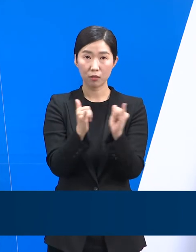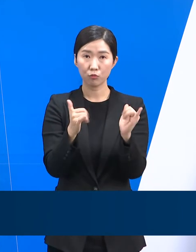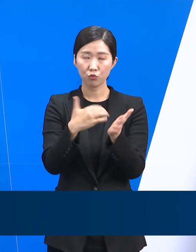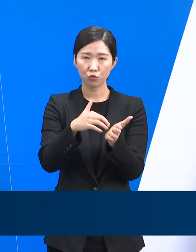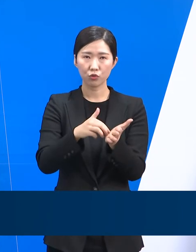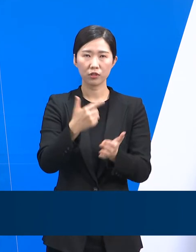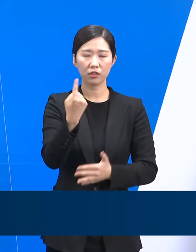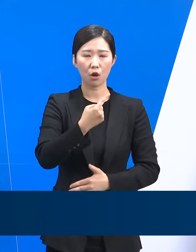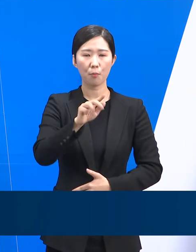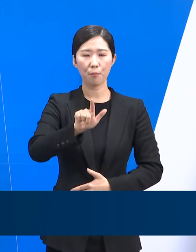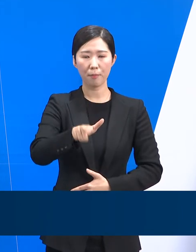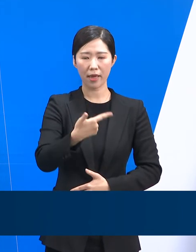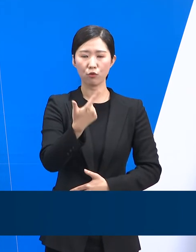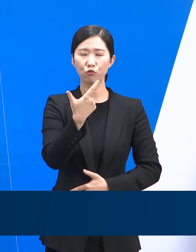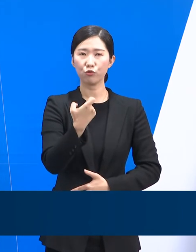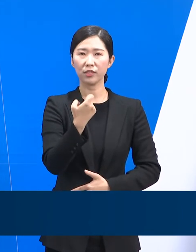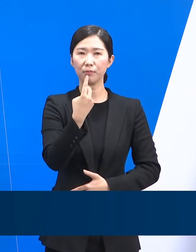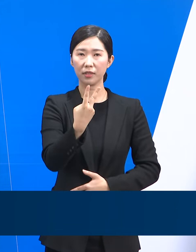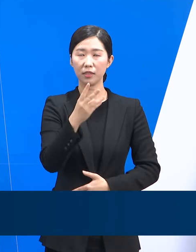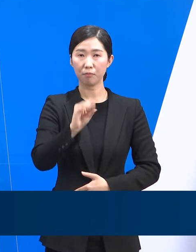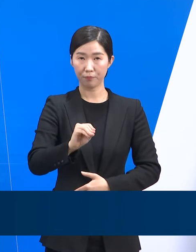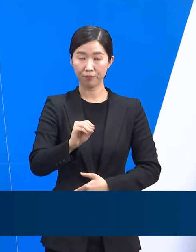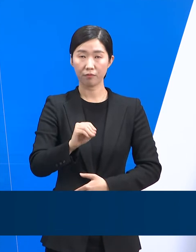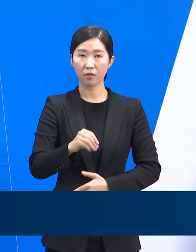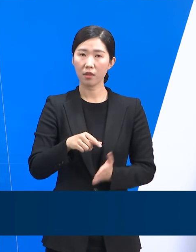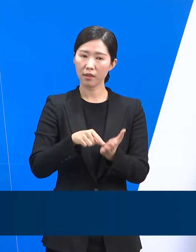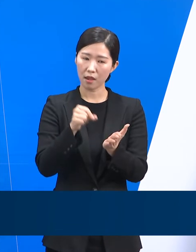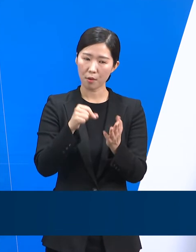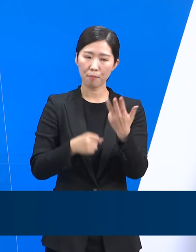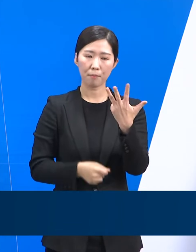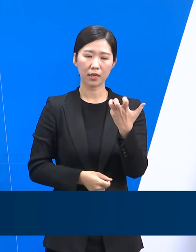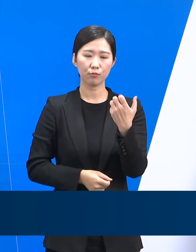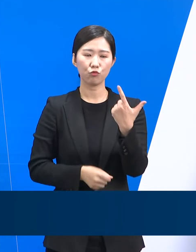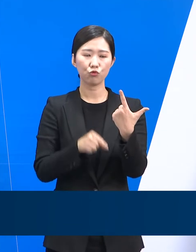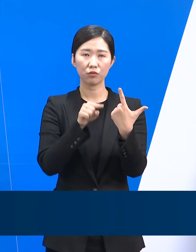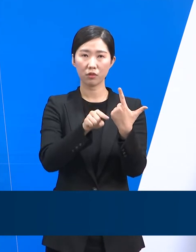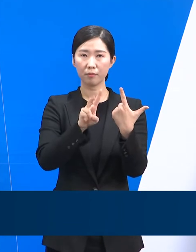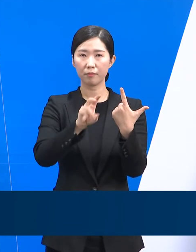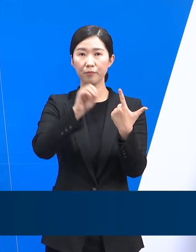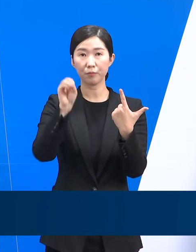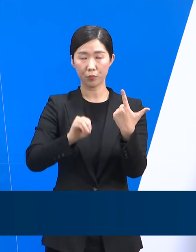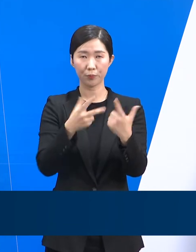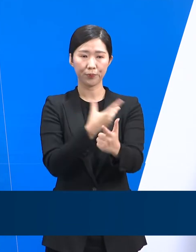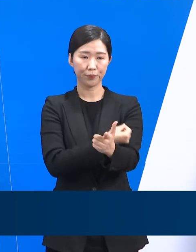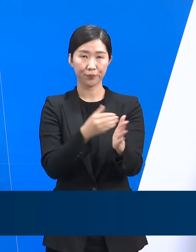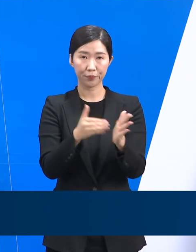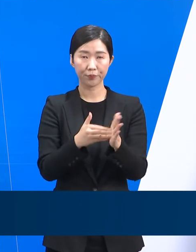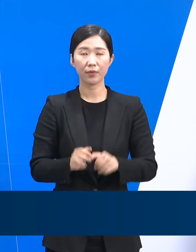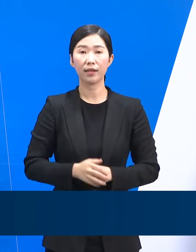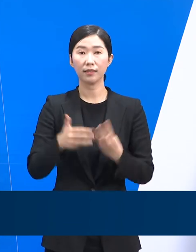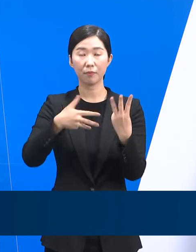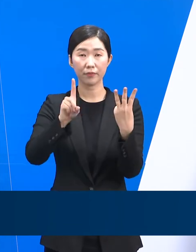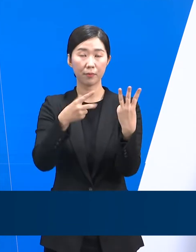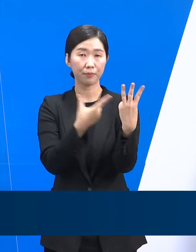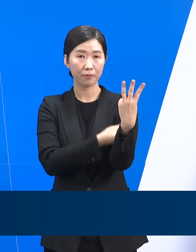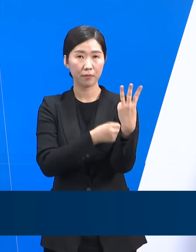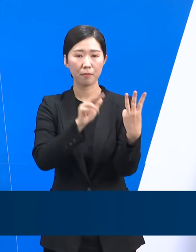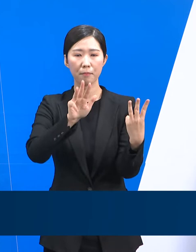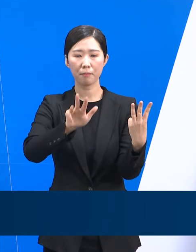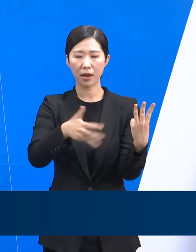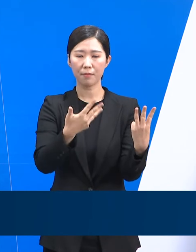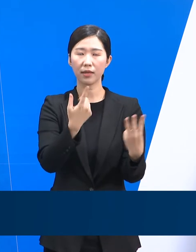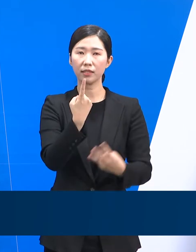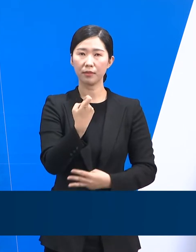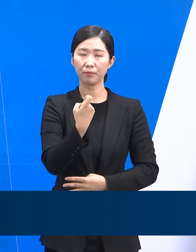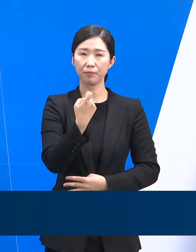,162만 6,259명으로 경기도 인구의 86.2%에 해당합니다. 3차 접종자는 813만 6